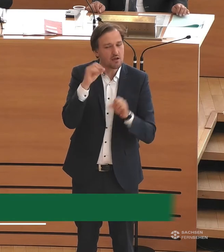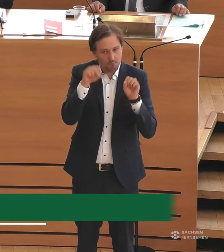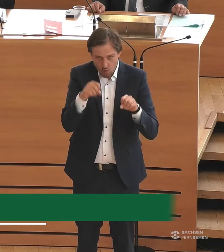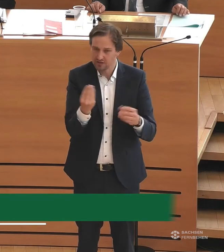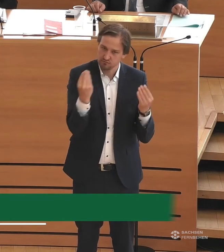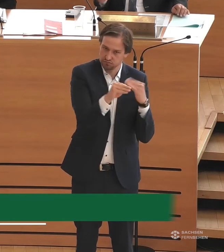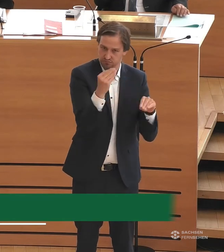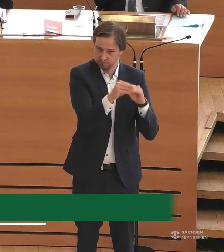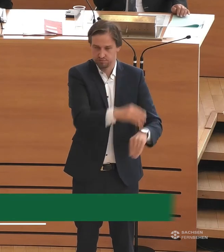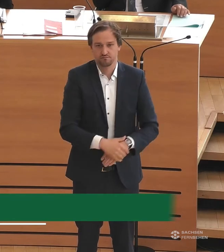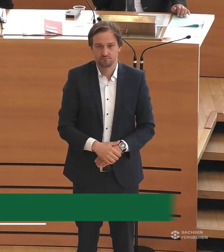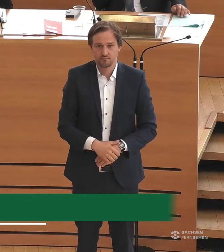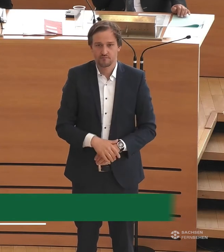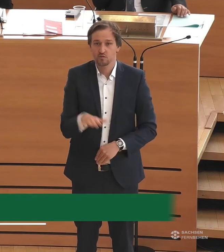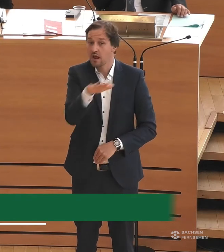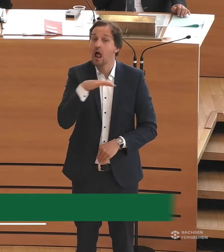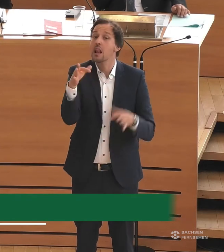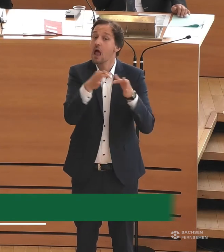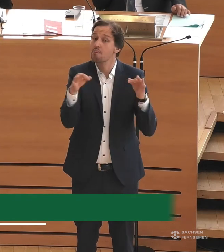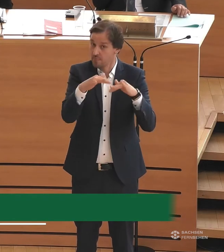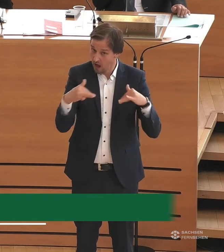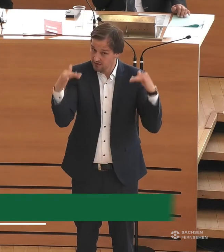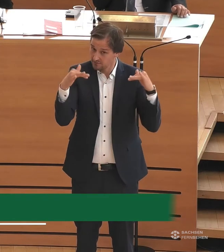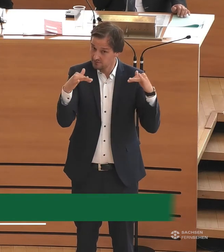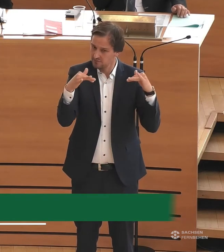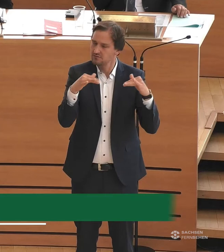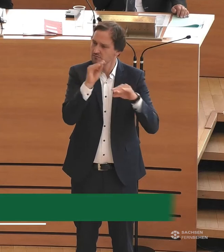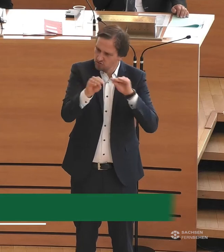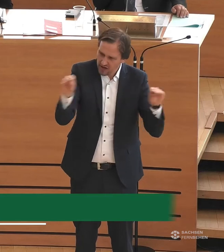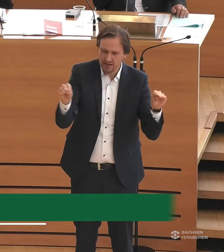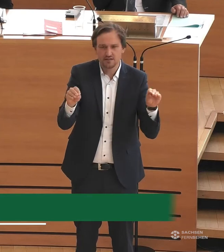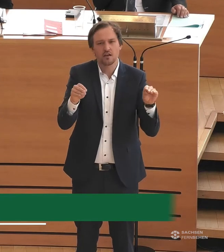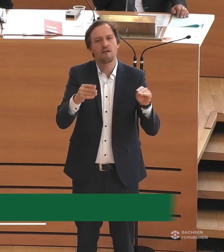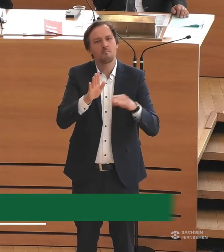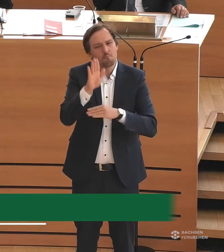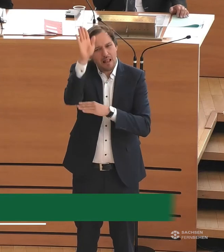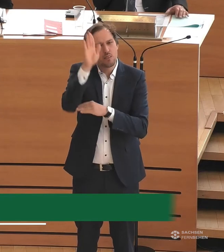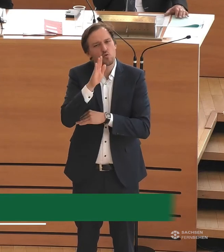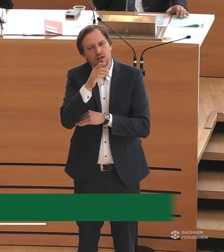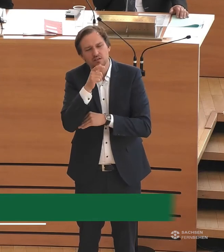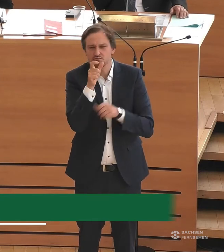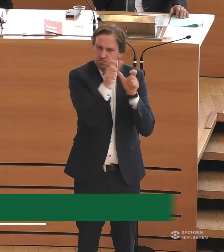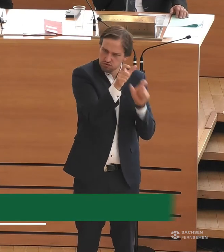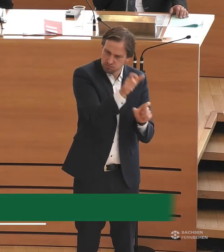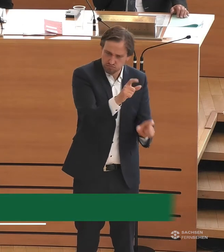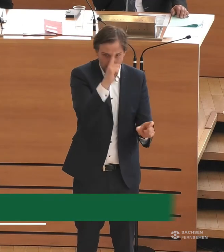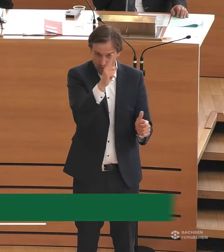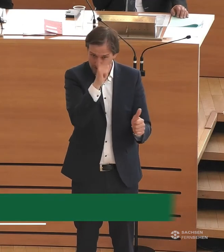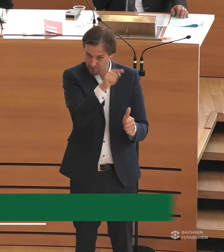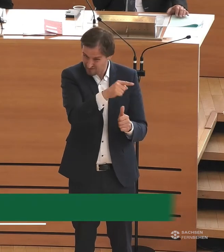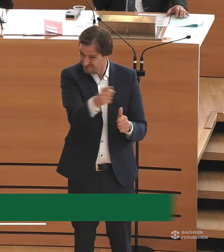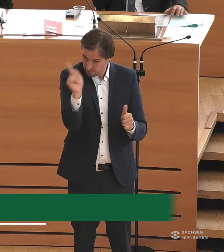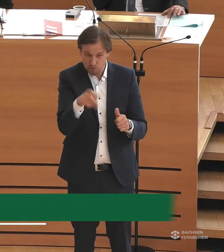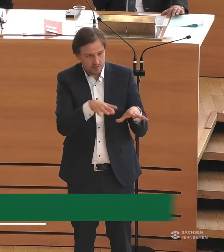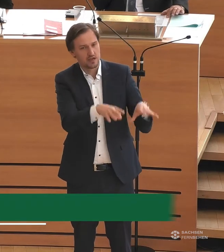möchte an uns als Landtag appellieren, die Wortmeldungen und Diskussionsbeiträge, die dort eingespeist werden, sehr ernst zu